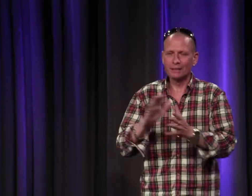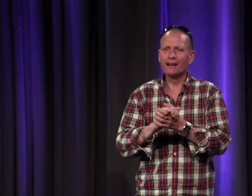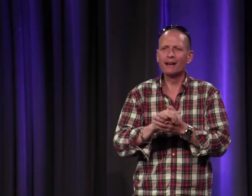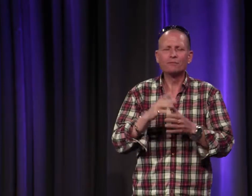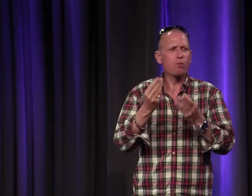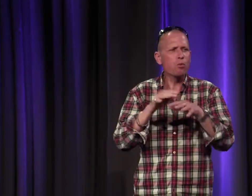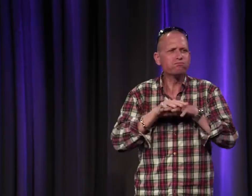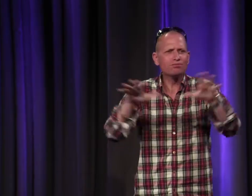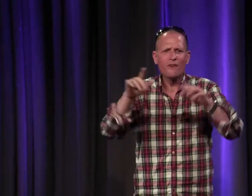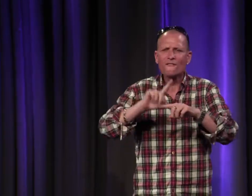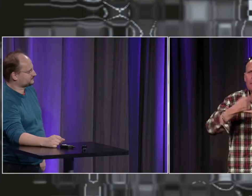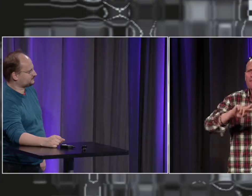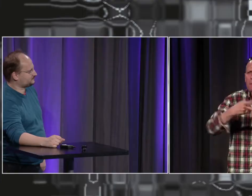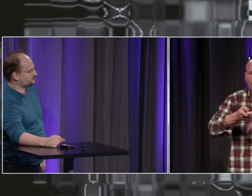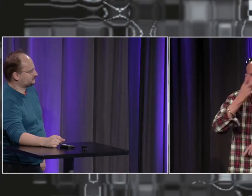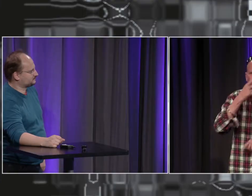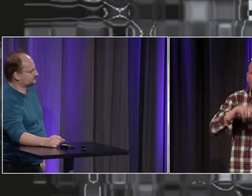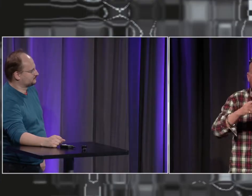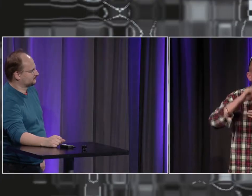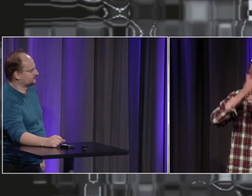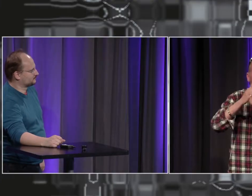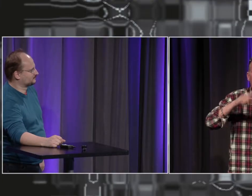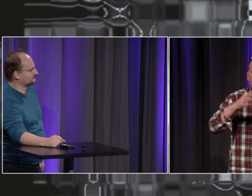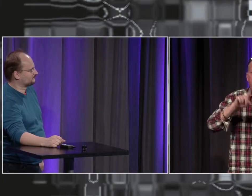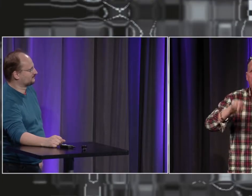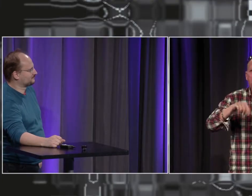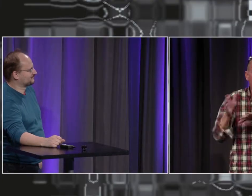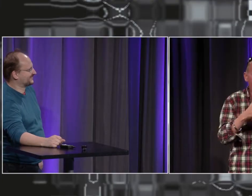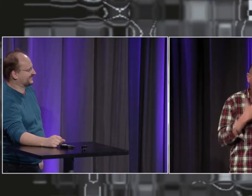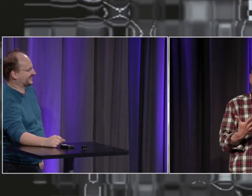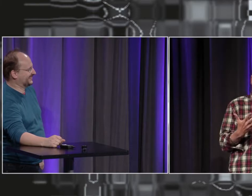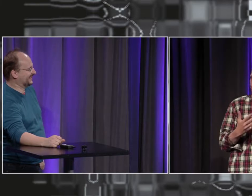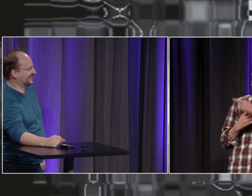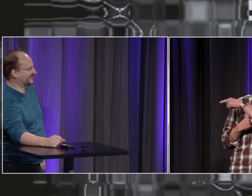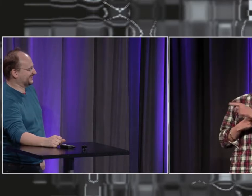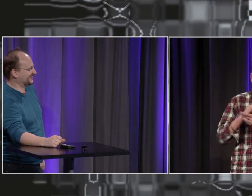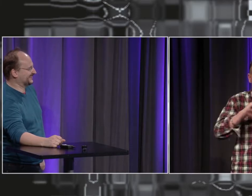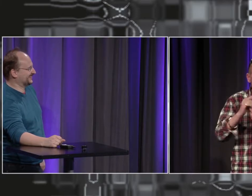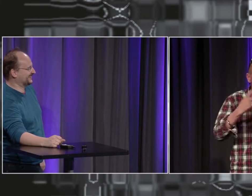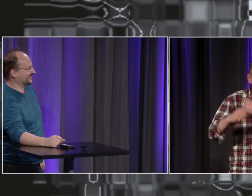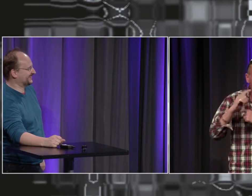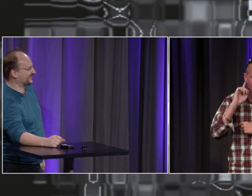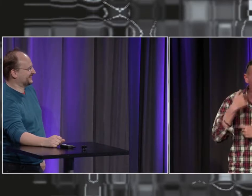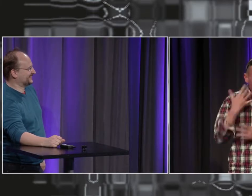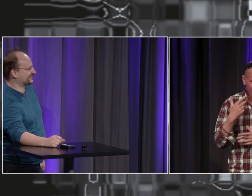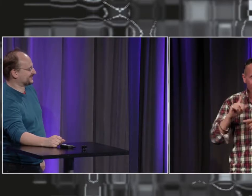alors il y a plein de films sur le Moyen-Âge etc et là on a